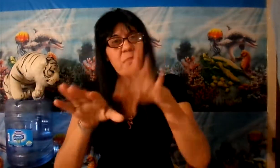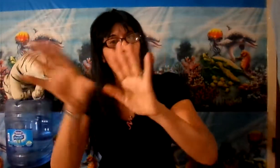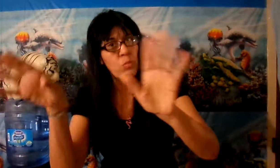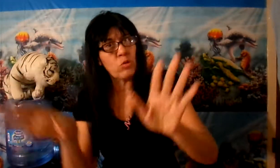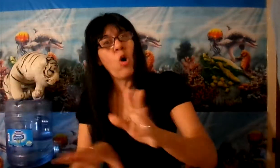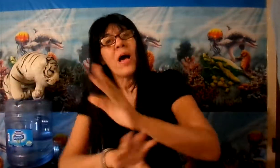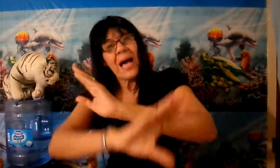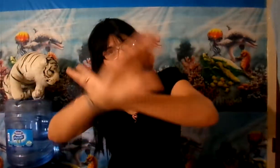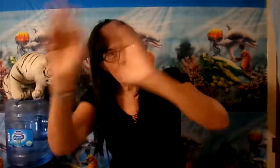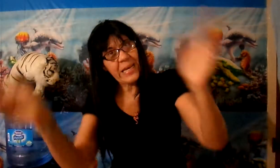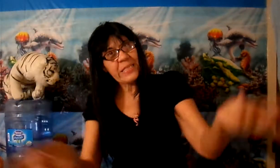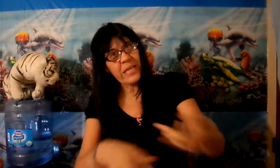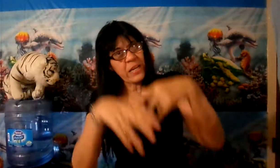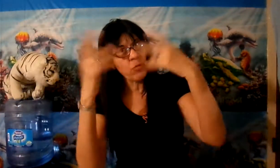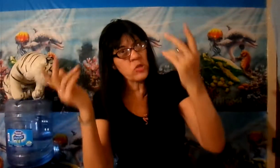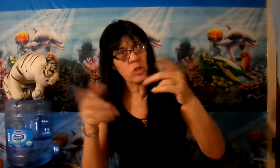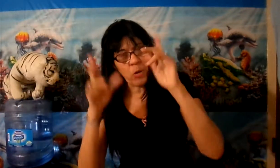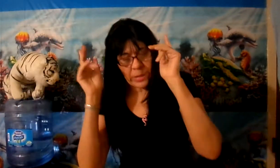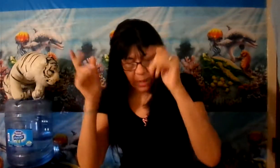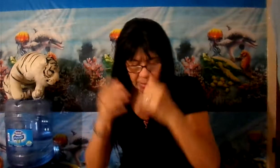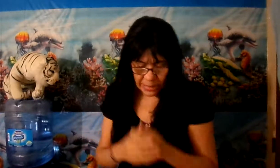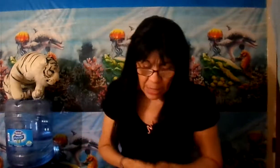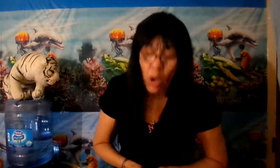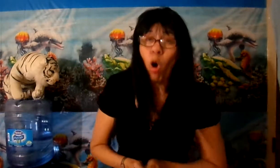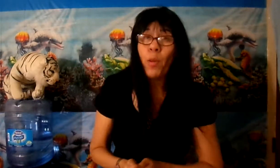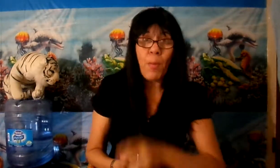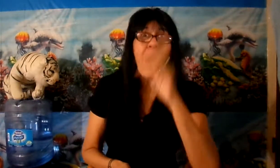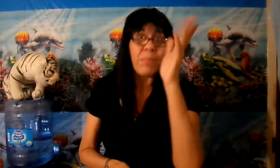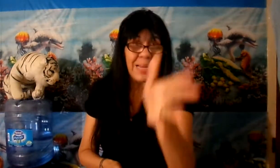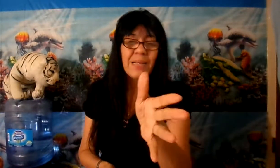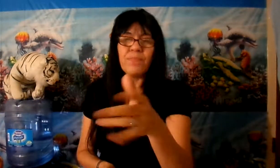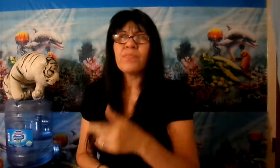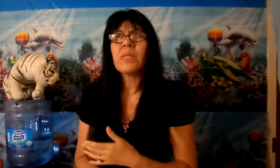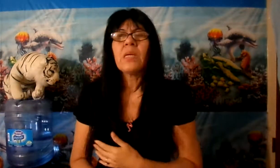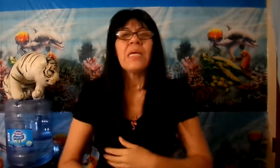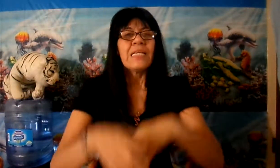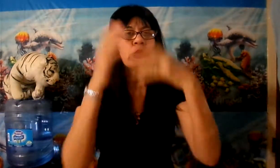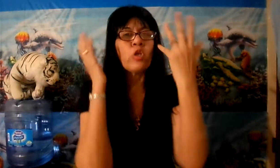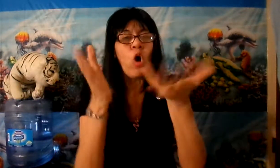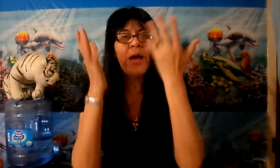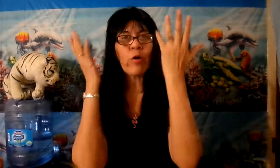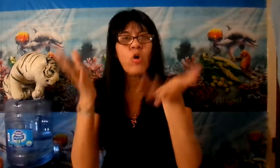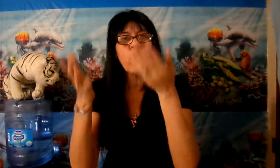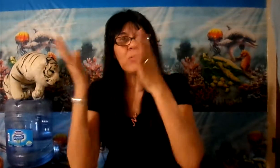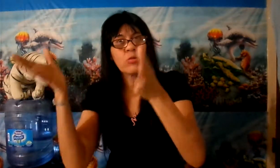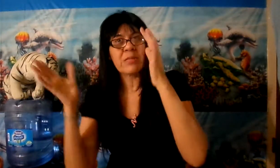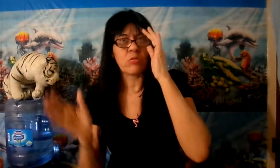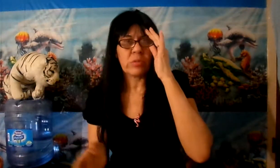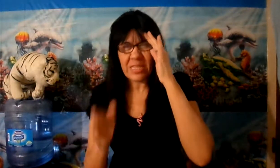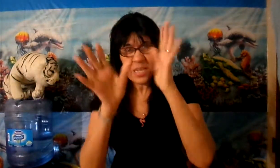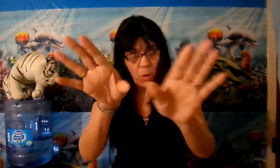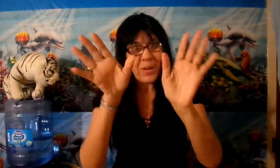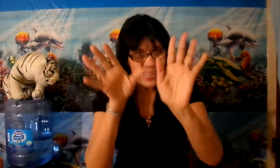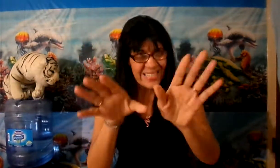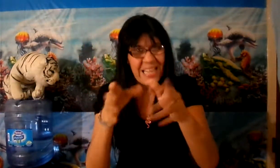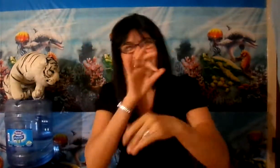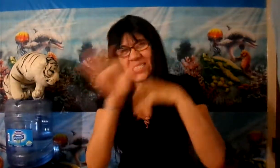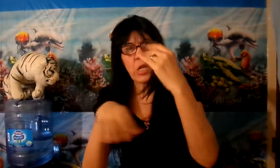a todo el mundo este revolucionario en América. Hoy vamos a hablar, Dios escogió a Donatron, decimos, ¿verdad que sí? Esas son las